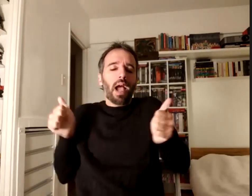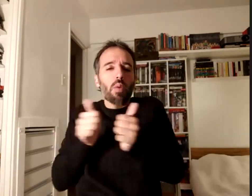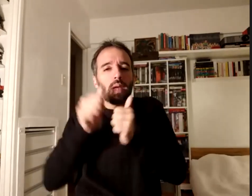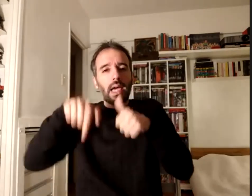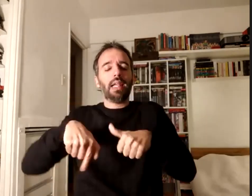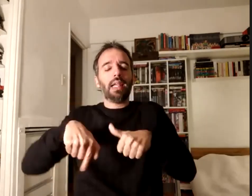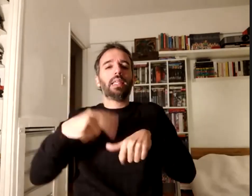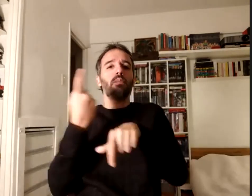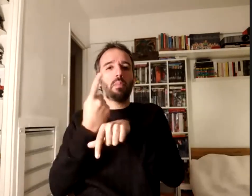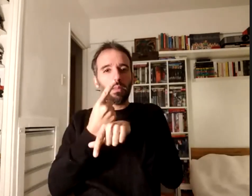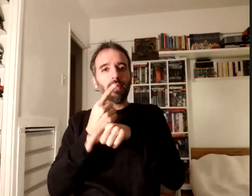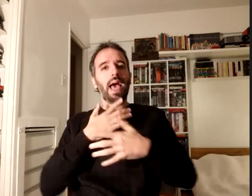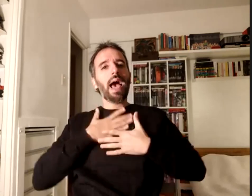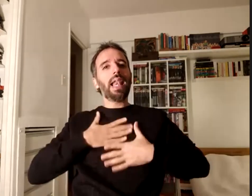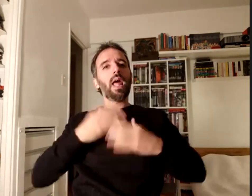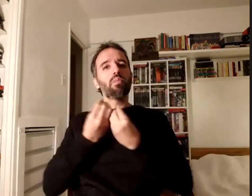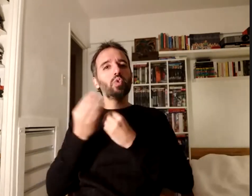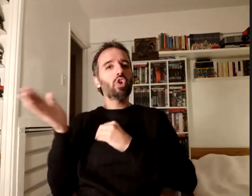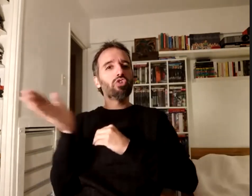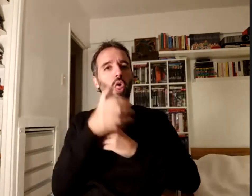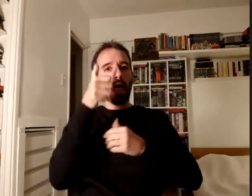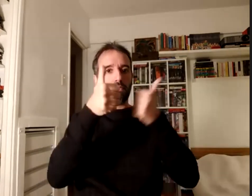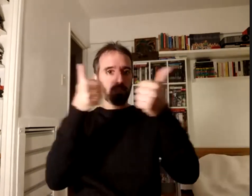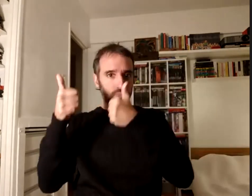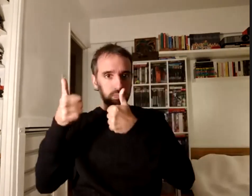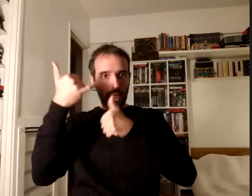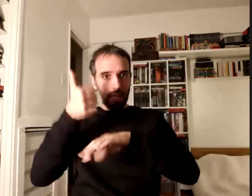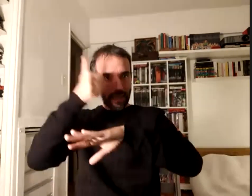con todos y todas aquí en este momento a